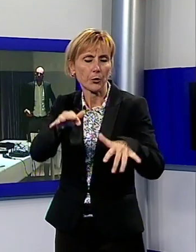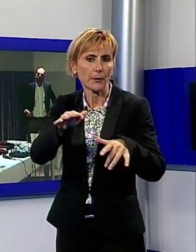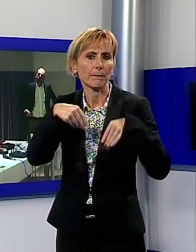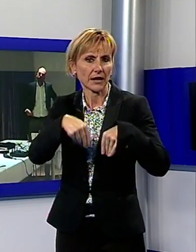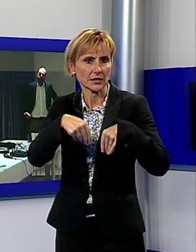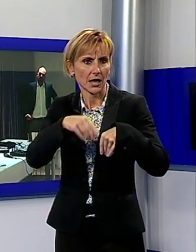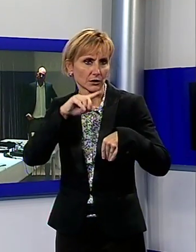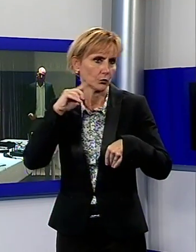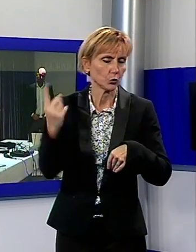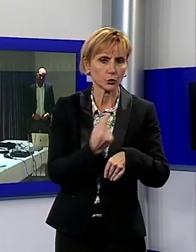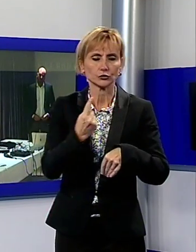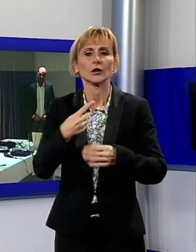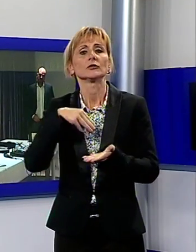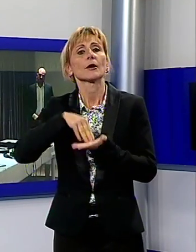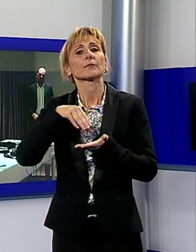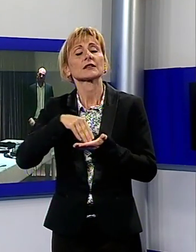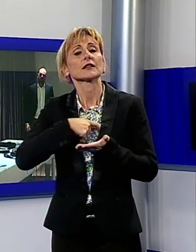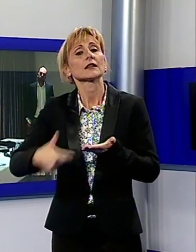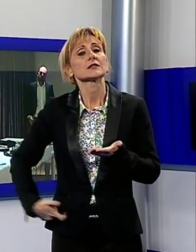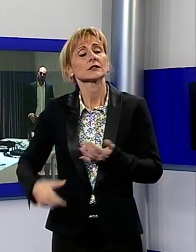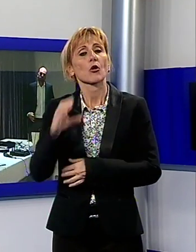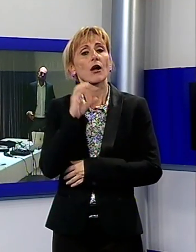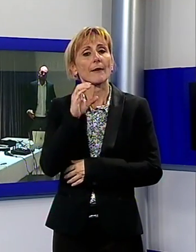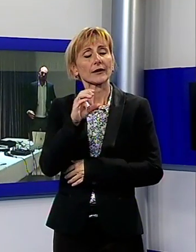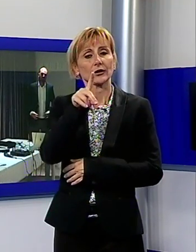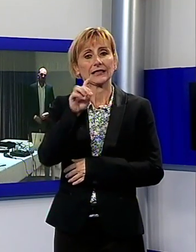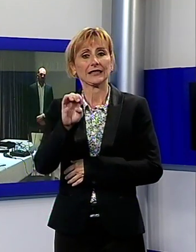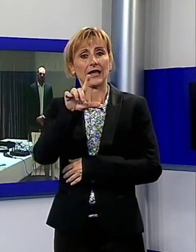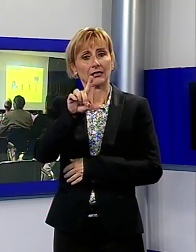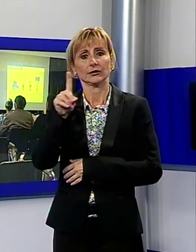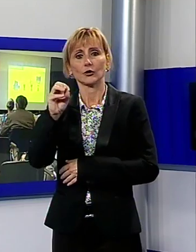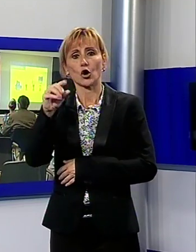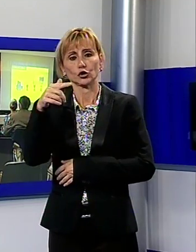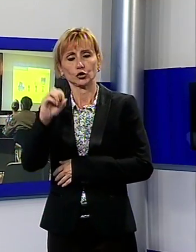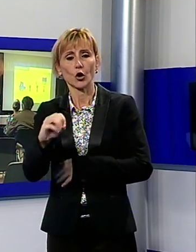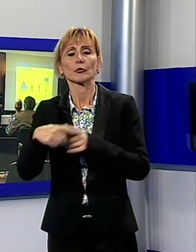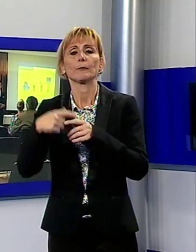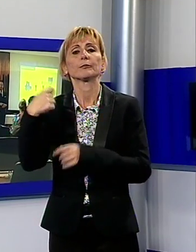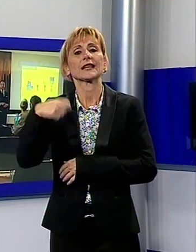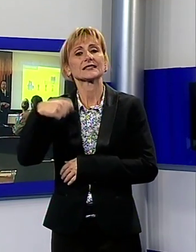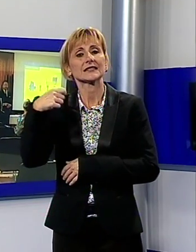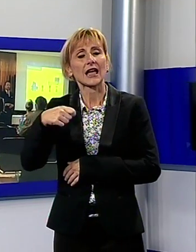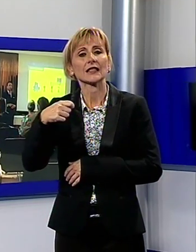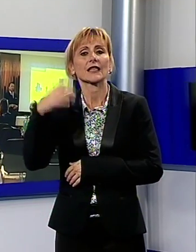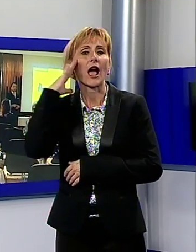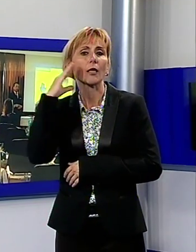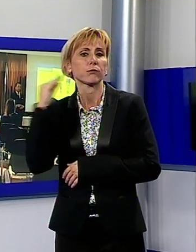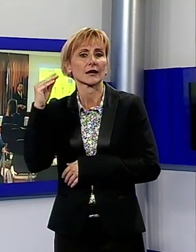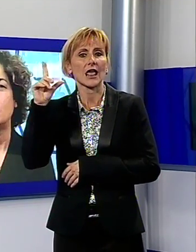erano presenti anche il sindaco di Camaiore, Alessandra Del Dotto, e la presidente degli albergatori del Lido, Maria Bracciotti. Uno dei nostri motti è chi non